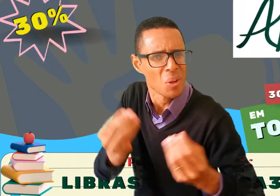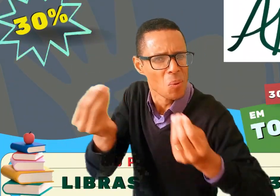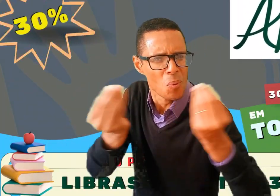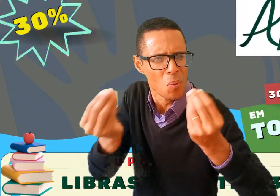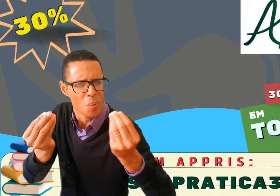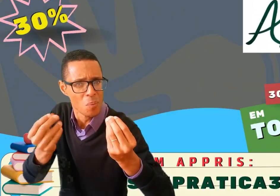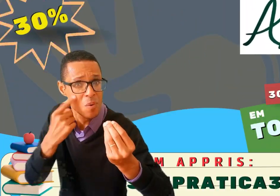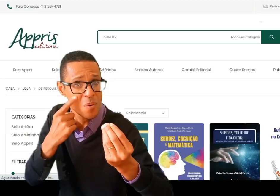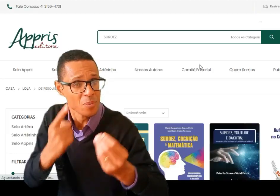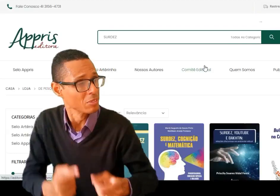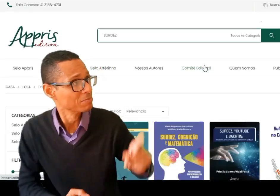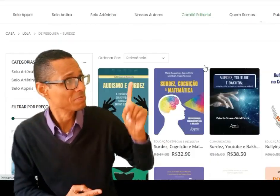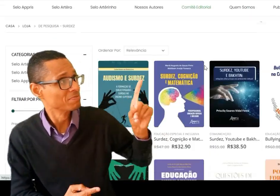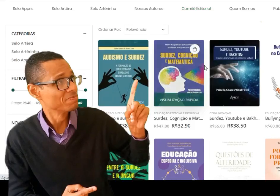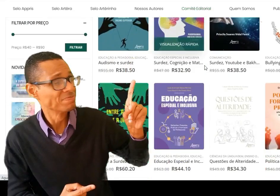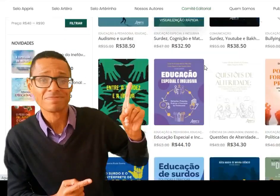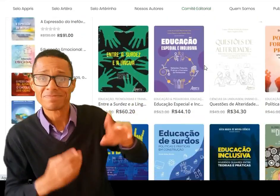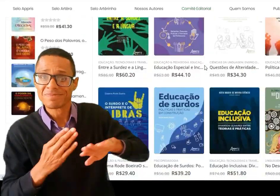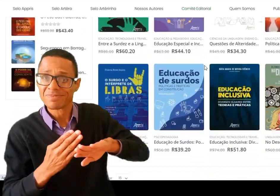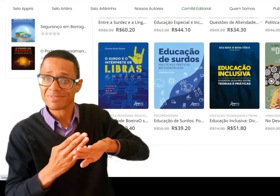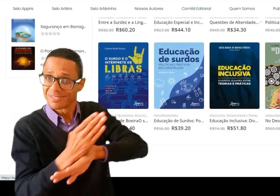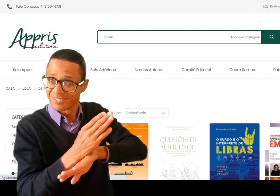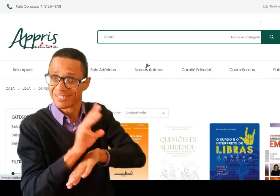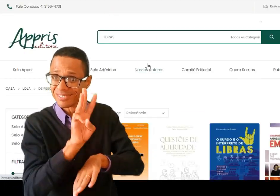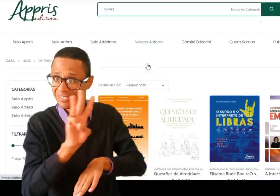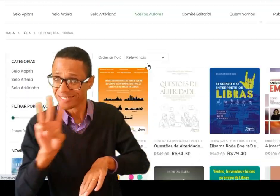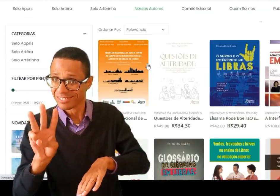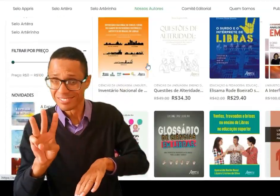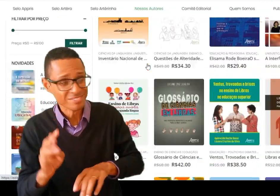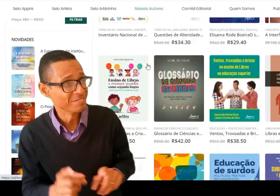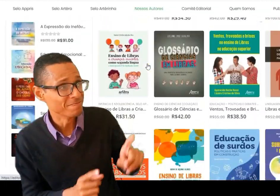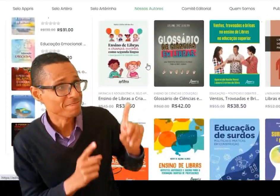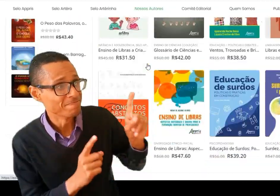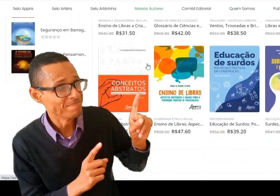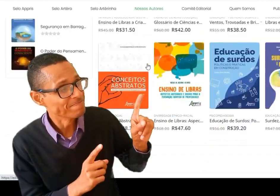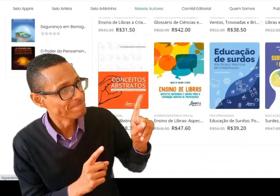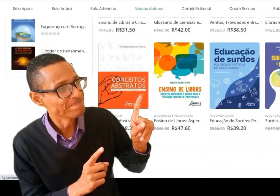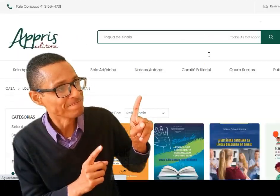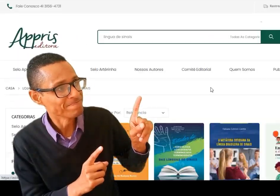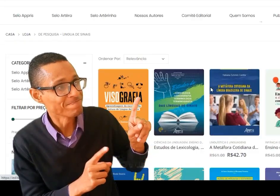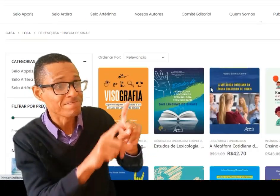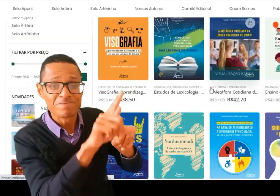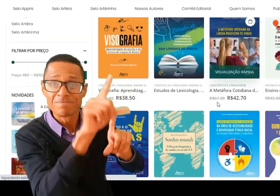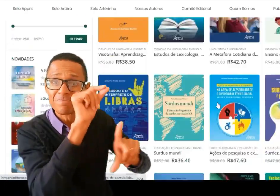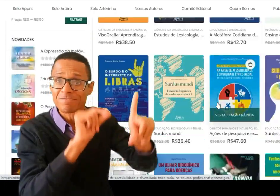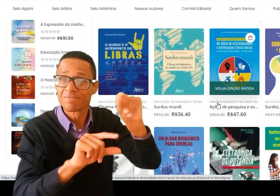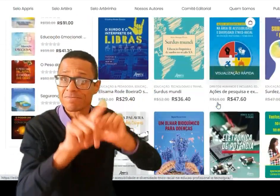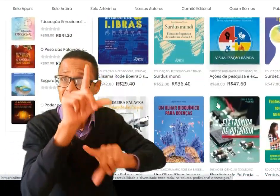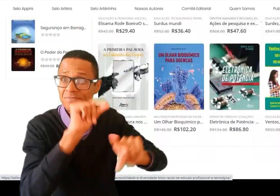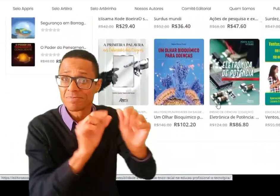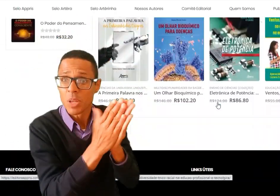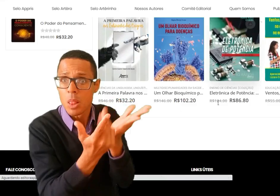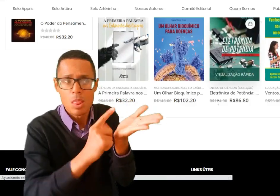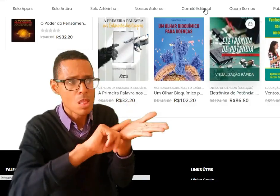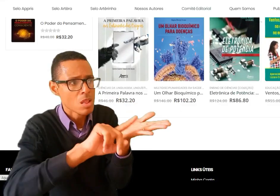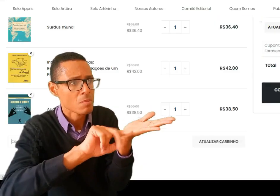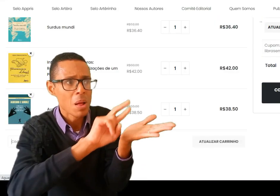Para garantir o seu desconto, acesse o site da editora, escolha todos os